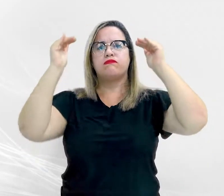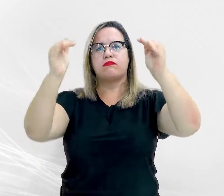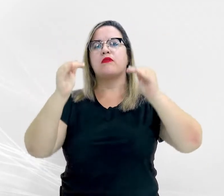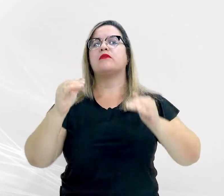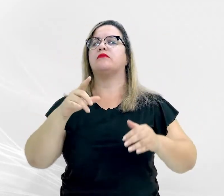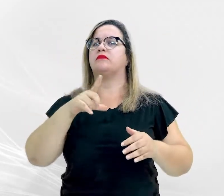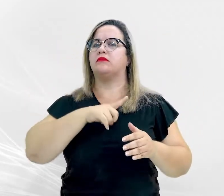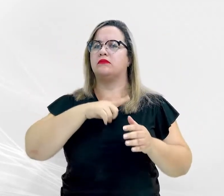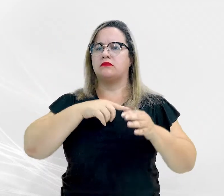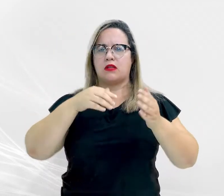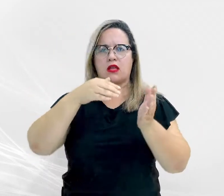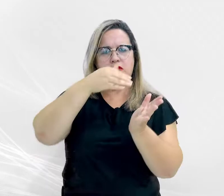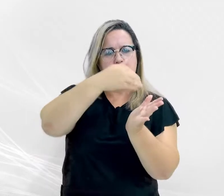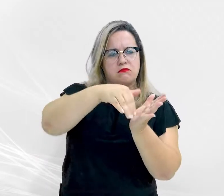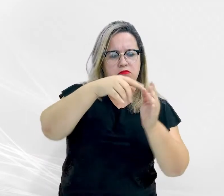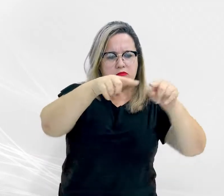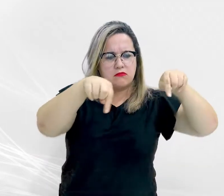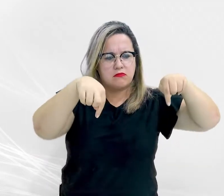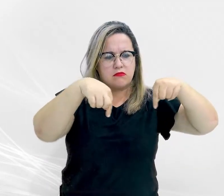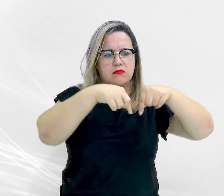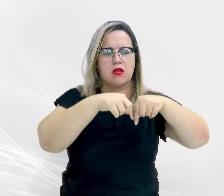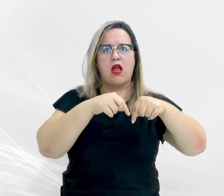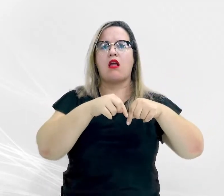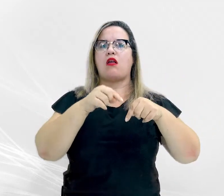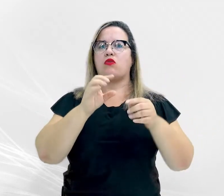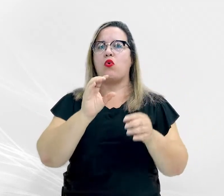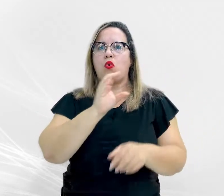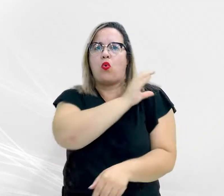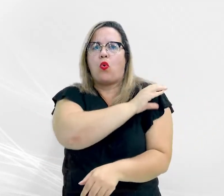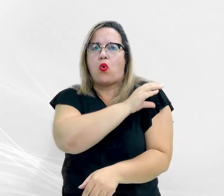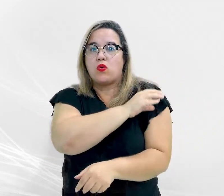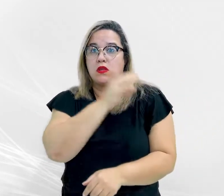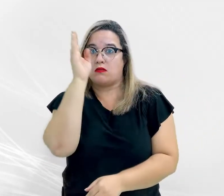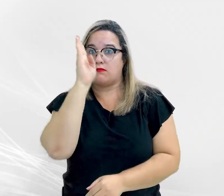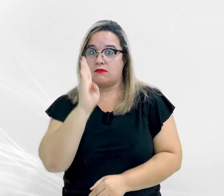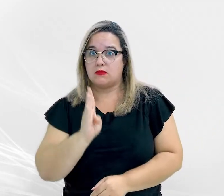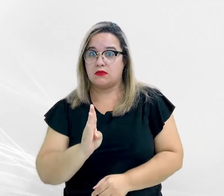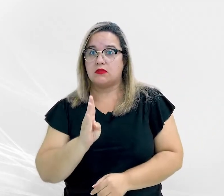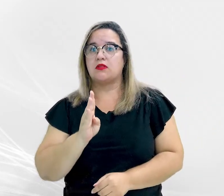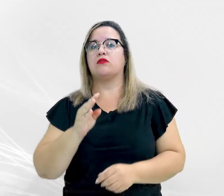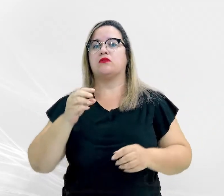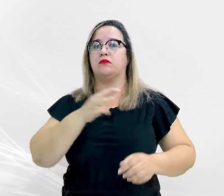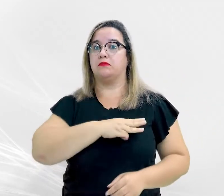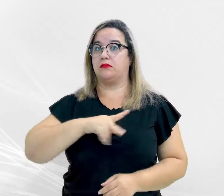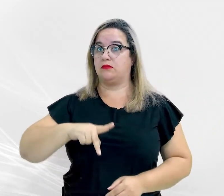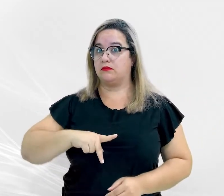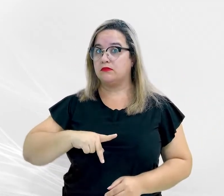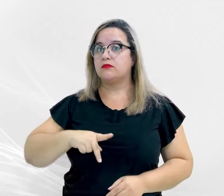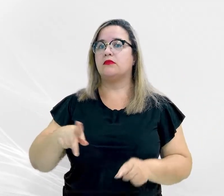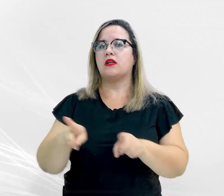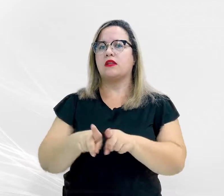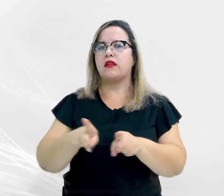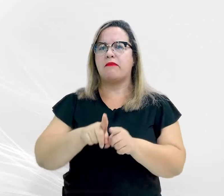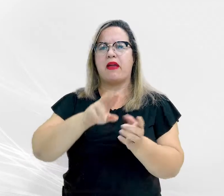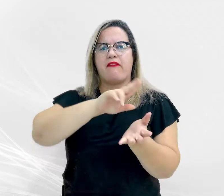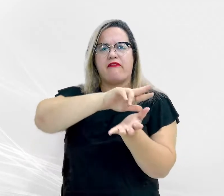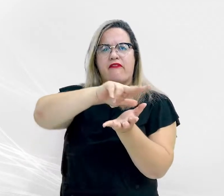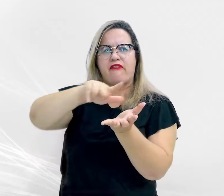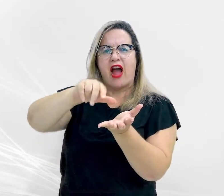próximo às sedes do Conselho Nacional do Ministério Público, do Conselho Nacional de Justiça e outros órgãos de justiça, também dará